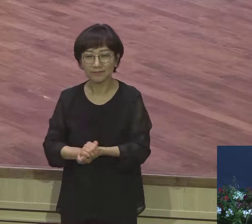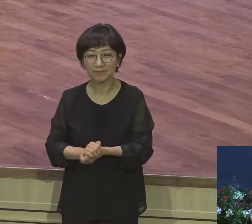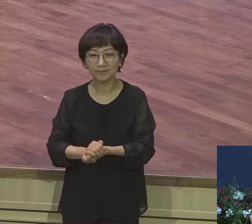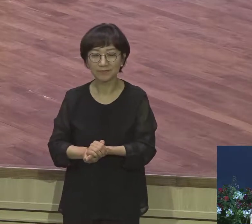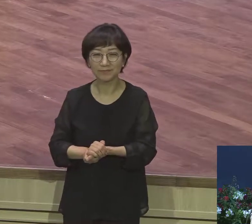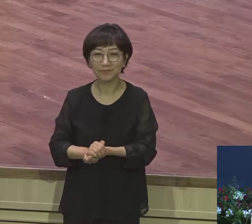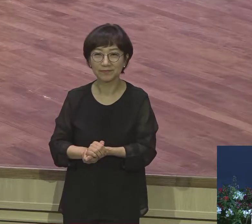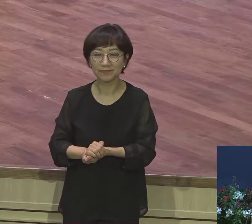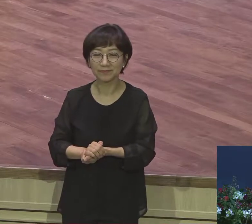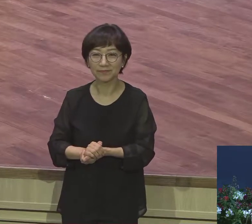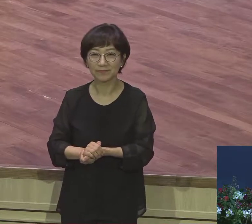주워가죠